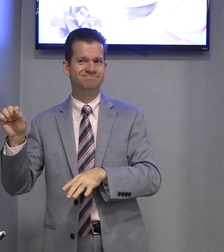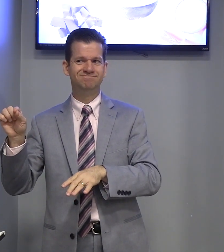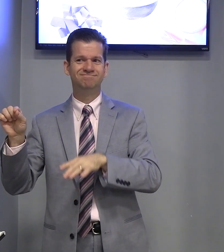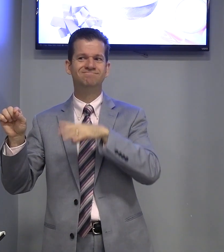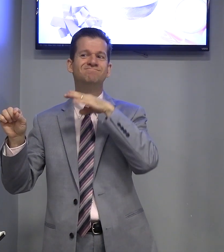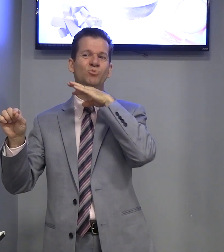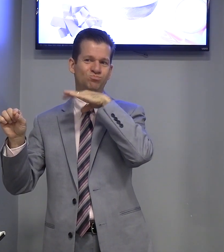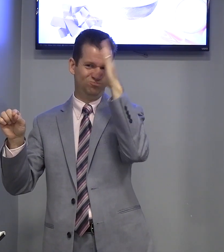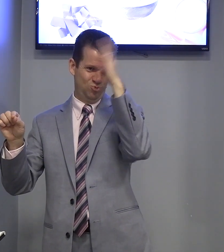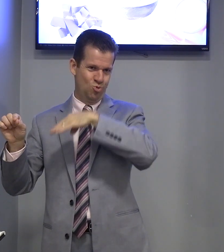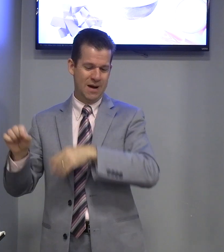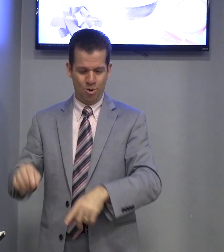O mal.